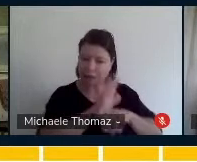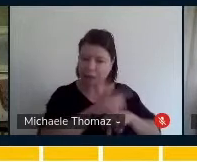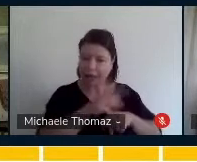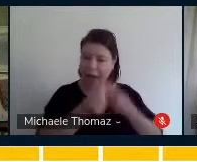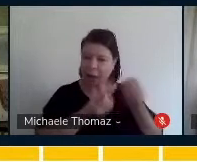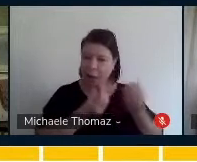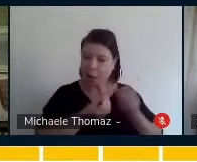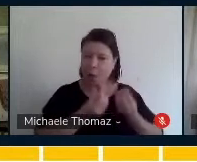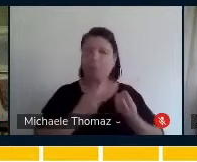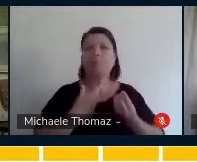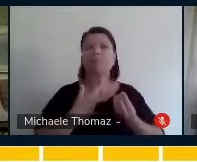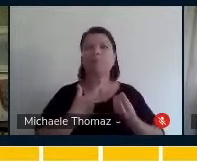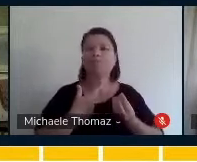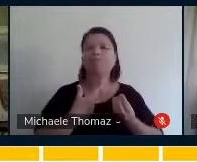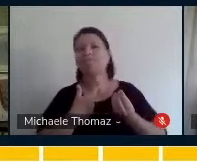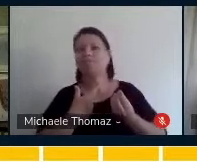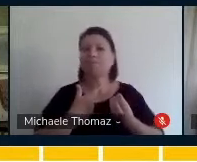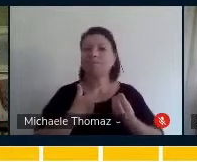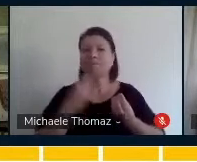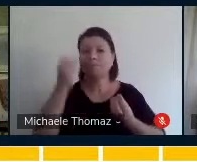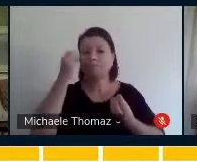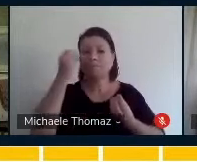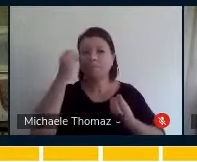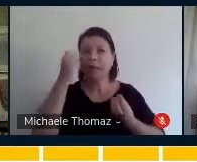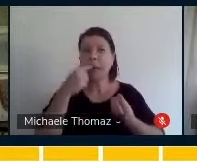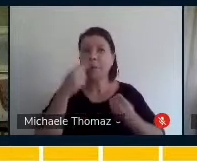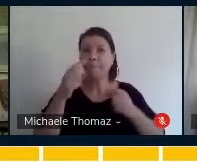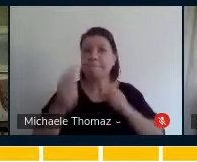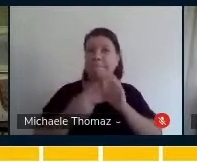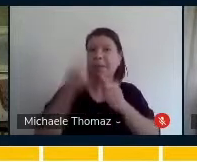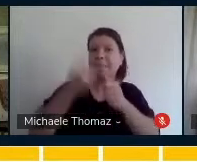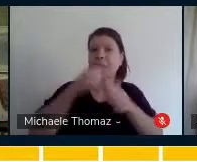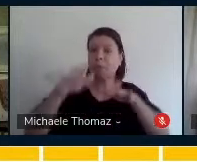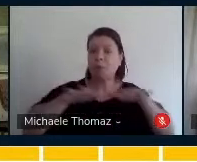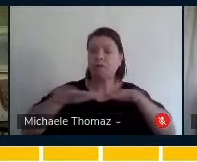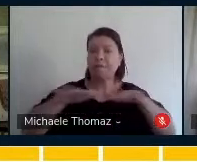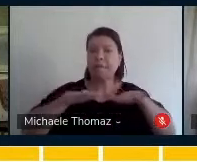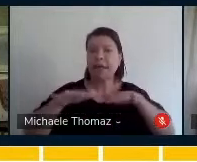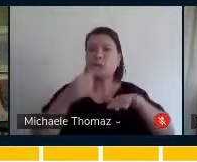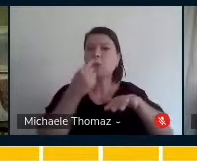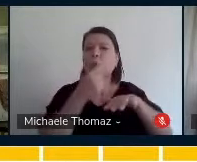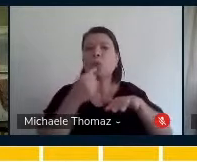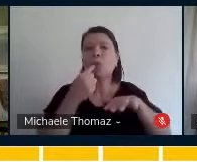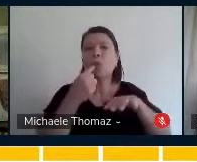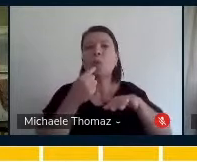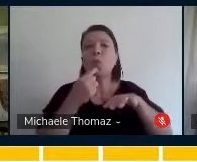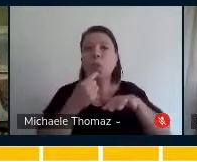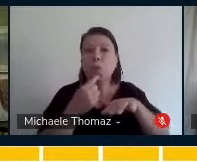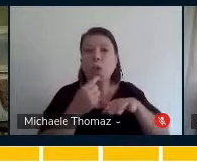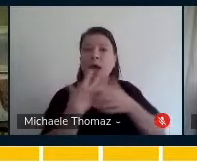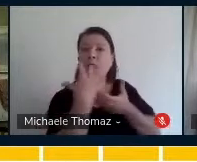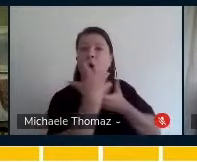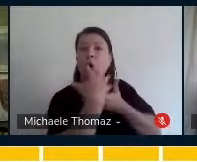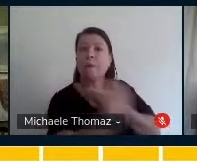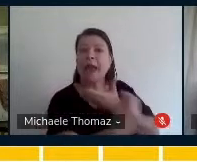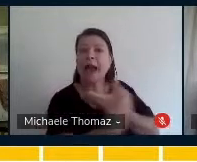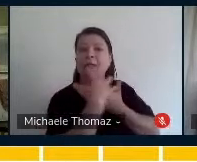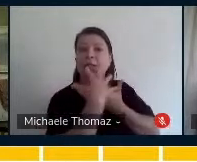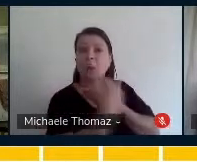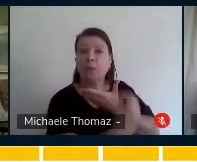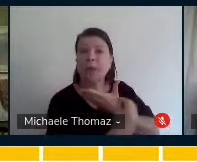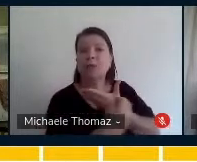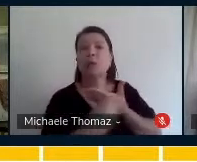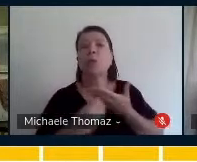oportunizei que ela observasse esse movimento do assovio, que ela imitasse esse assovio,